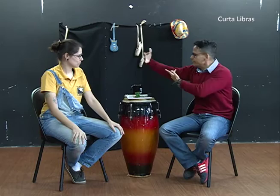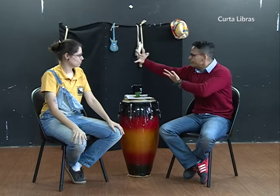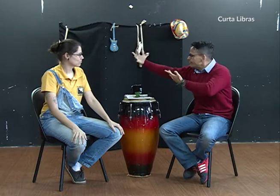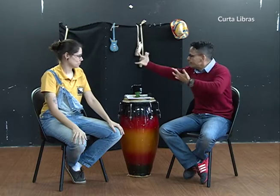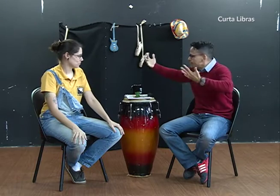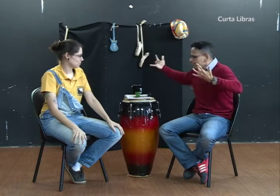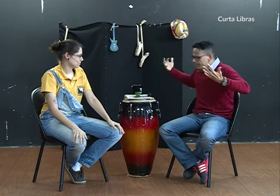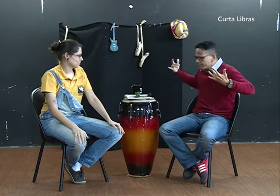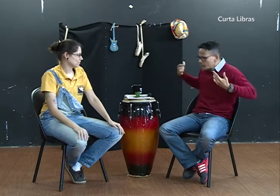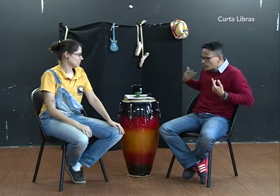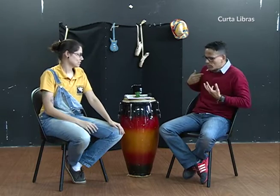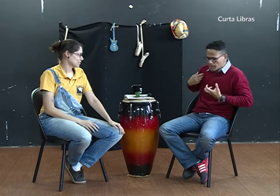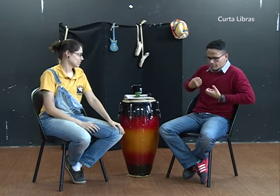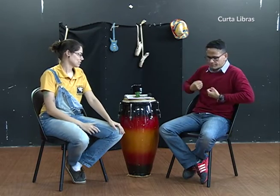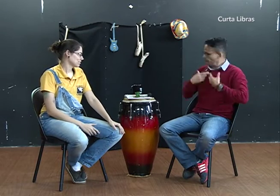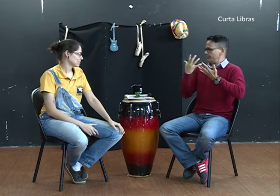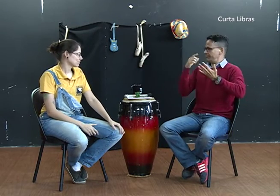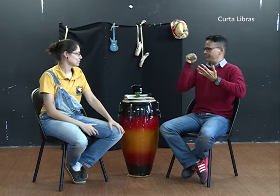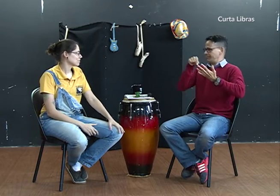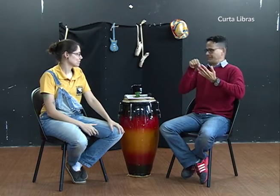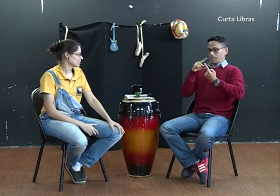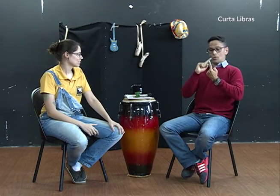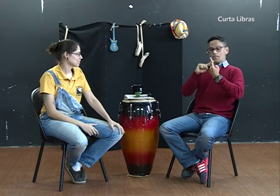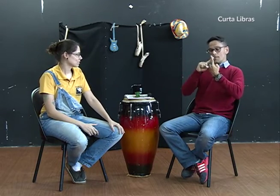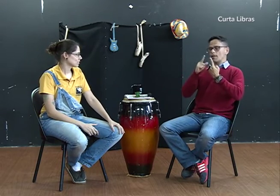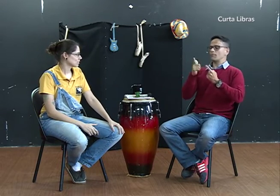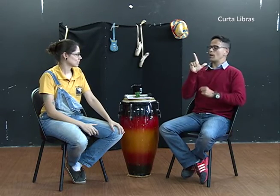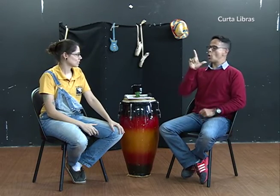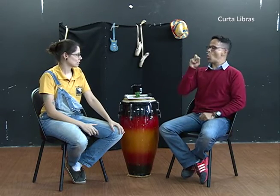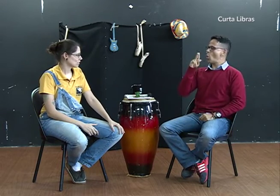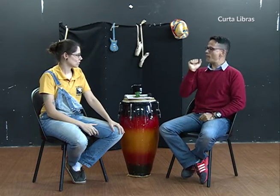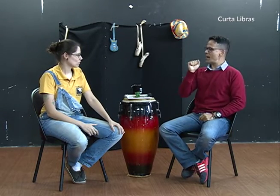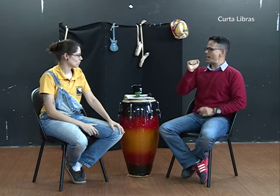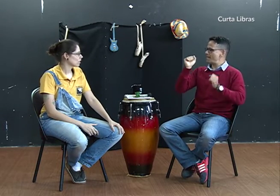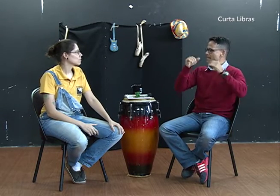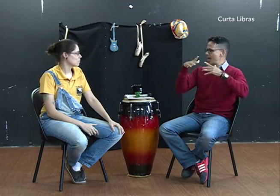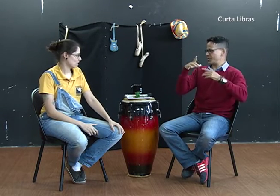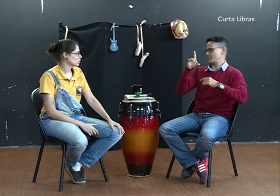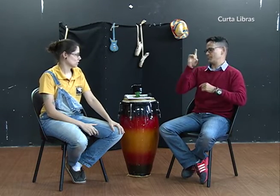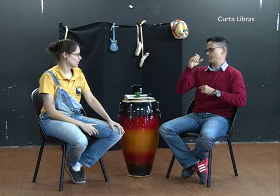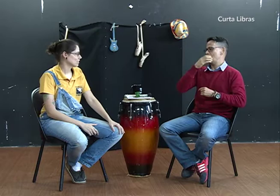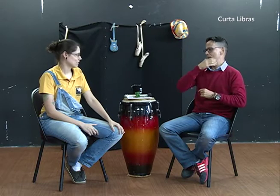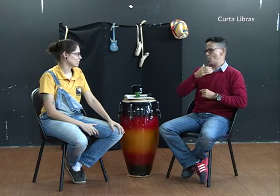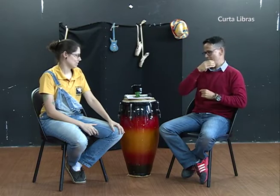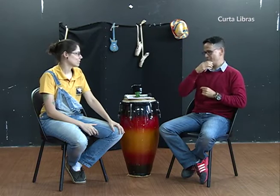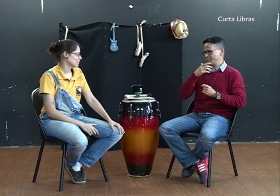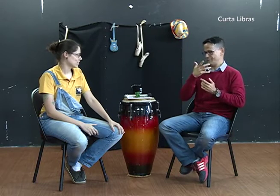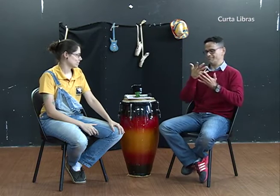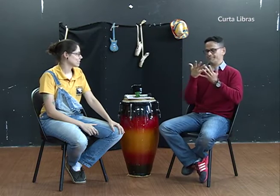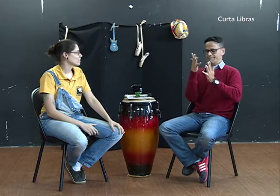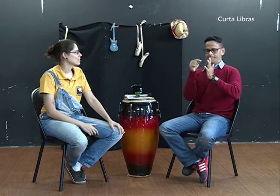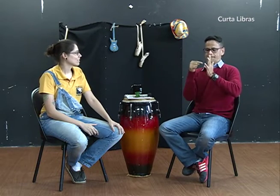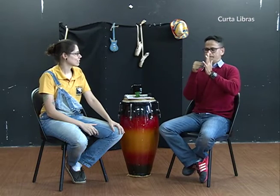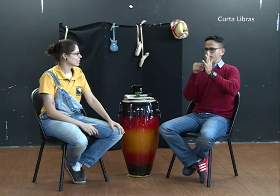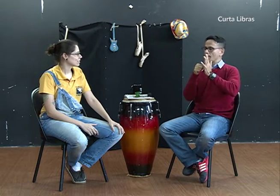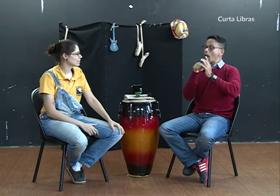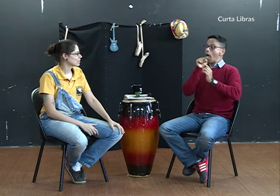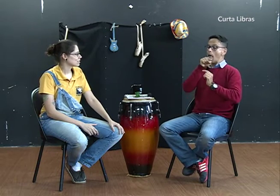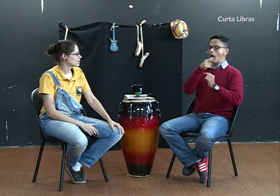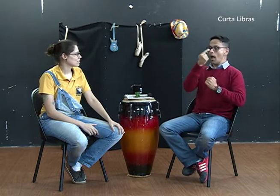me trouxeram inspiração para, primeiramente, o livro As Luvas Mágicas do Papai Noel, juntamente com minha amiga